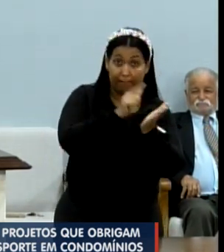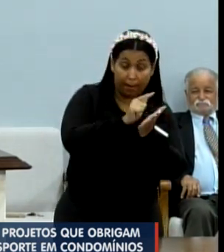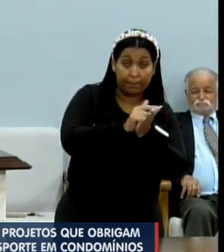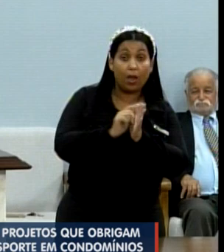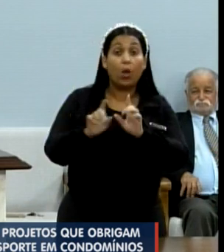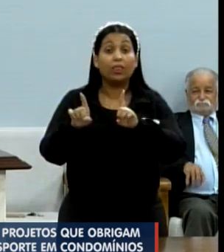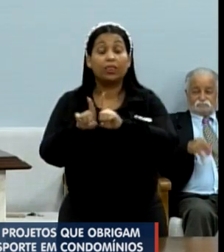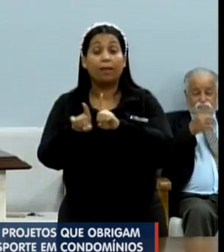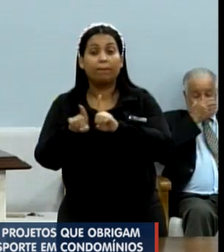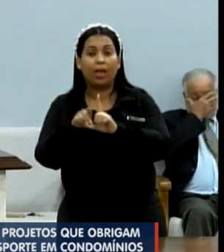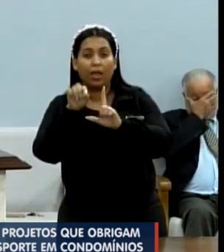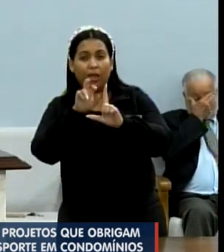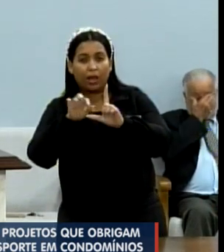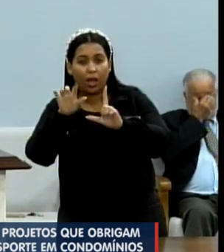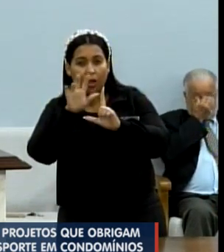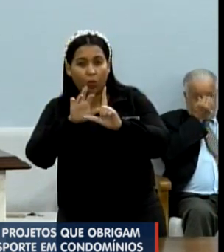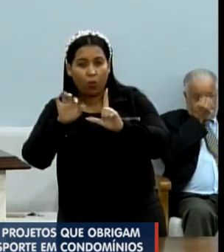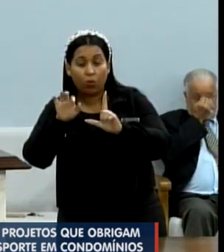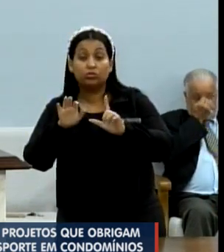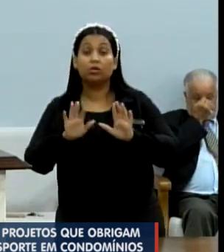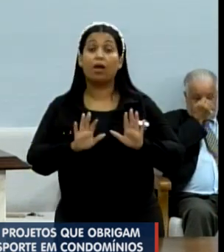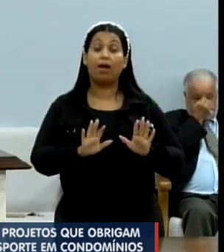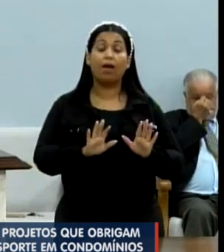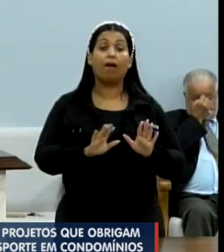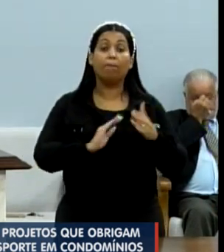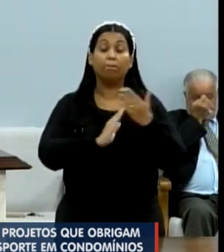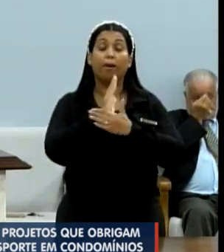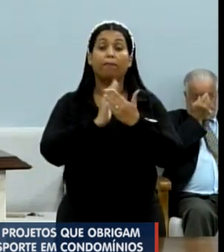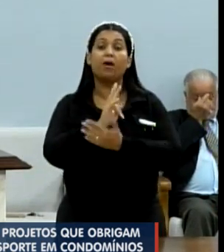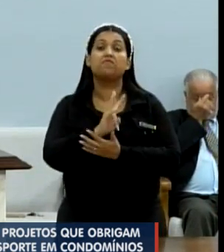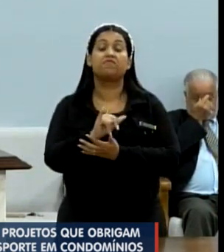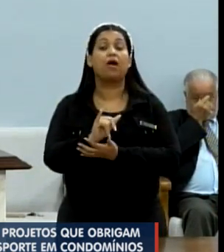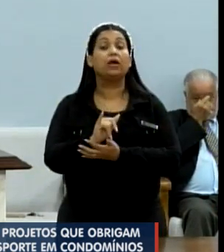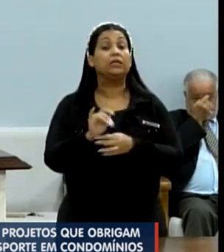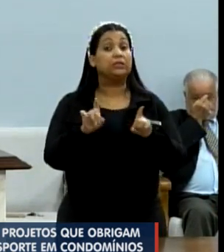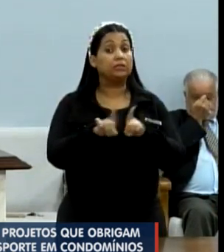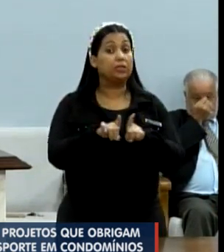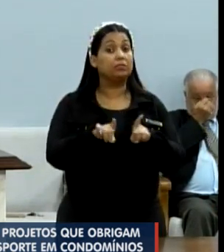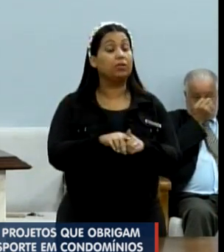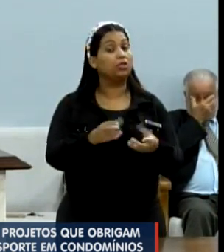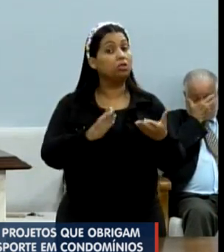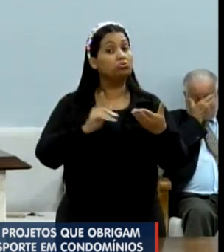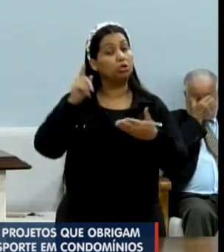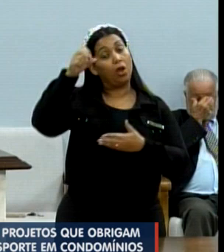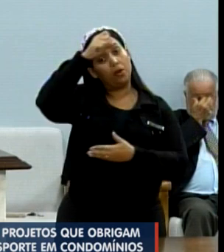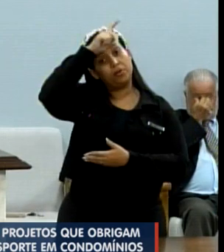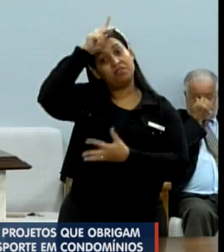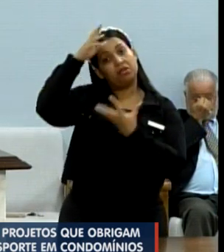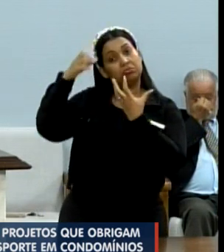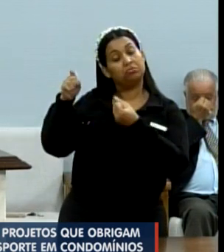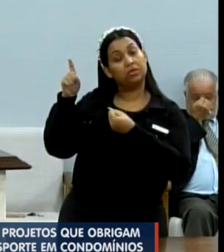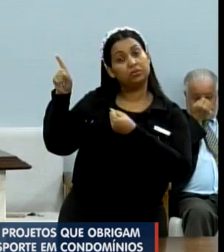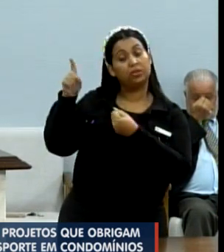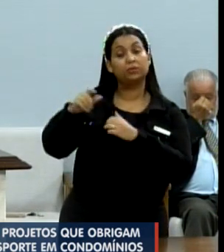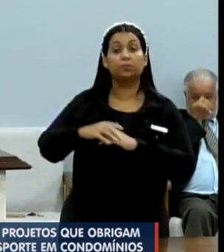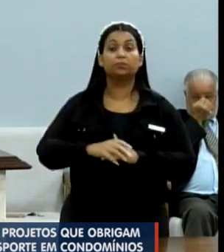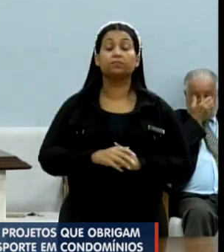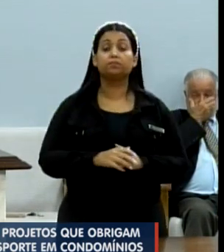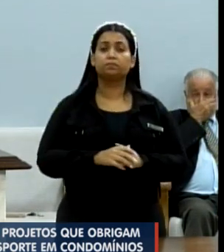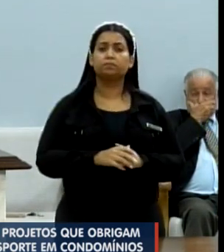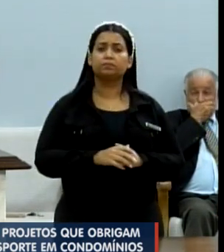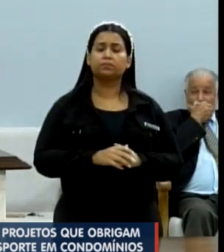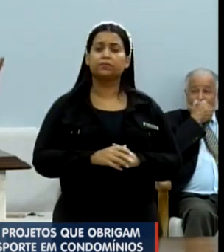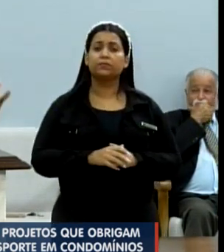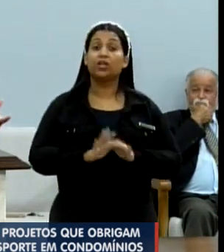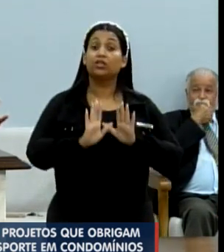Acredito que vamos ter êxito na aprovação, vou trabalhar para que seja também sancionado pelo prefeito municipal. E